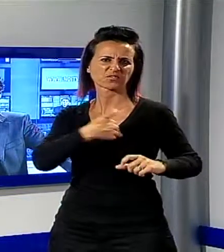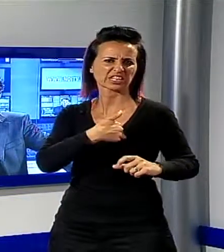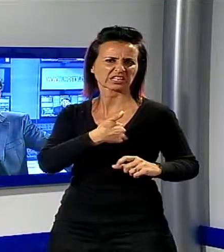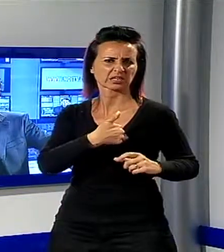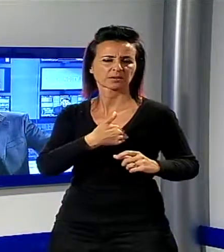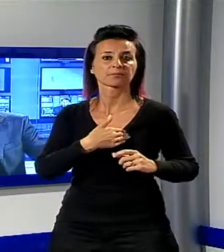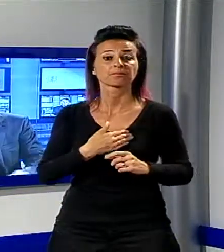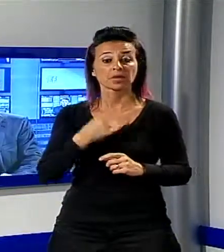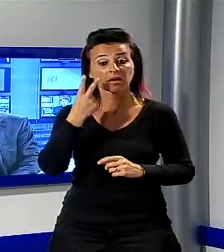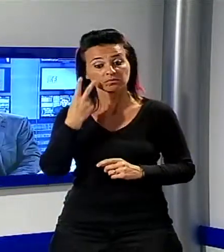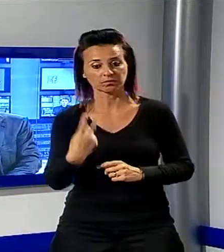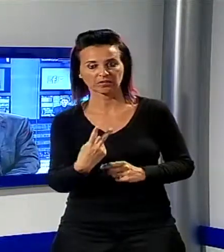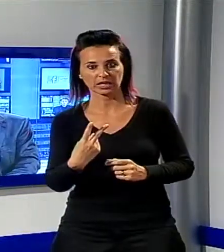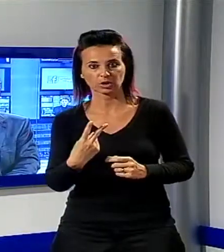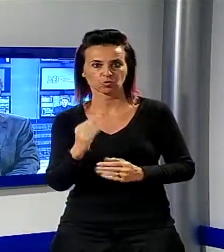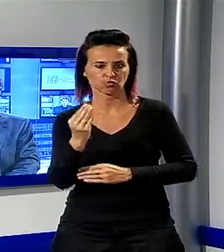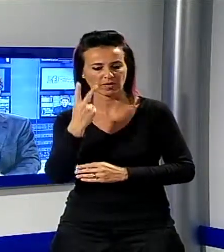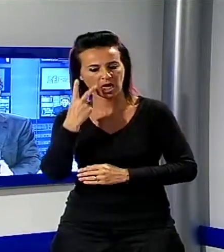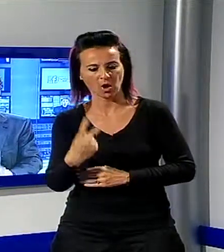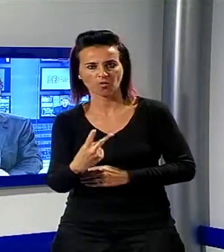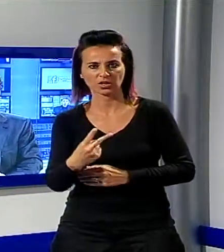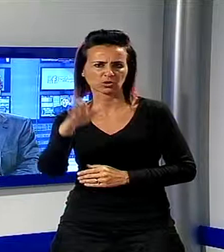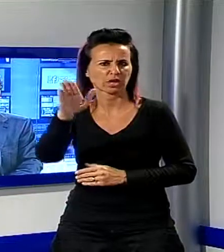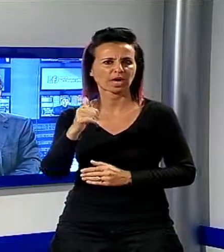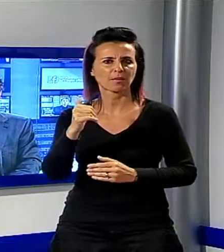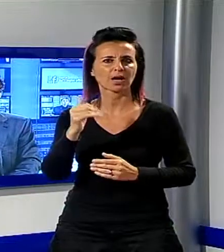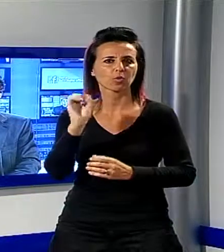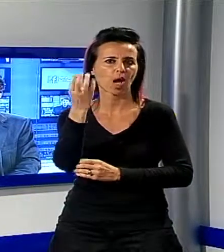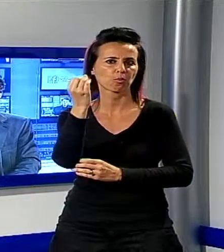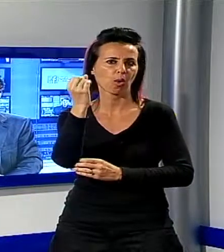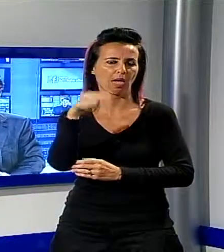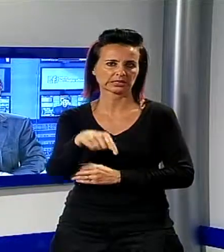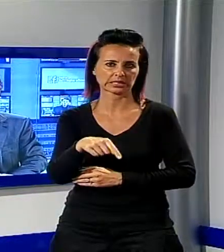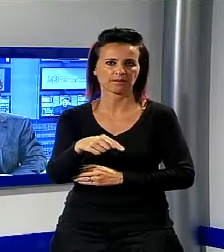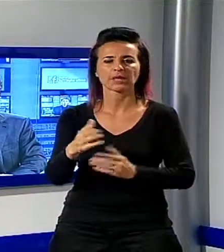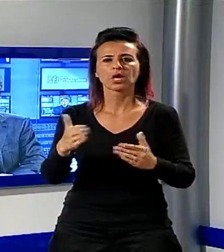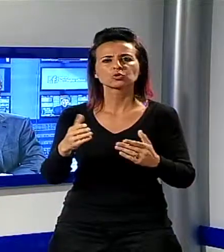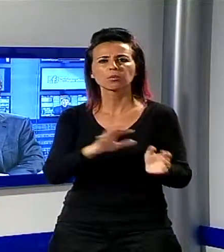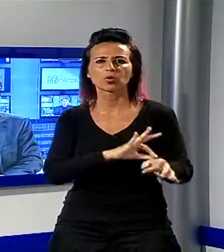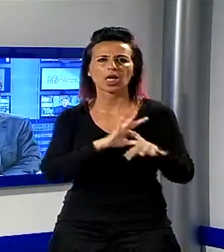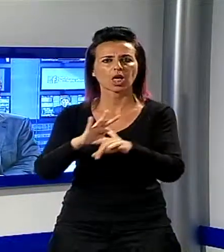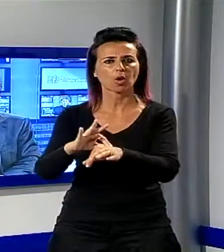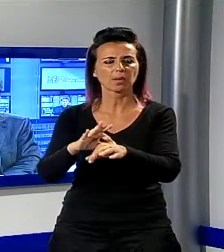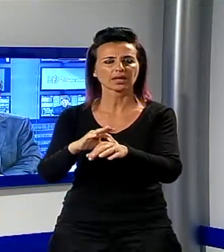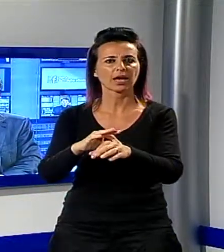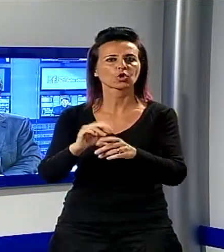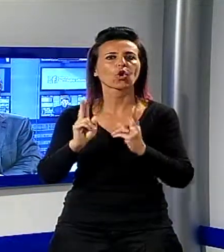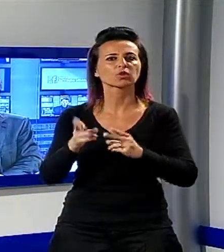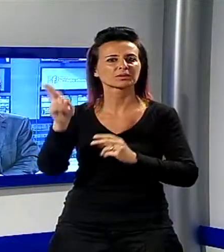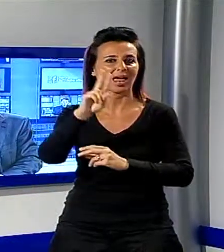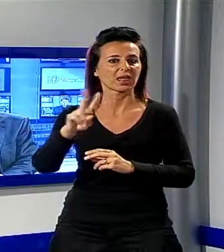ragazzi, soccorso da un'ambulanza del 118. Dopo un iniziale ricovero all'ospedale Versiglia, stato